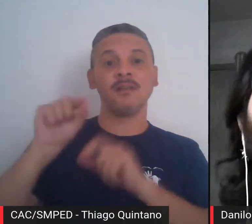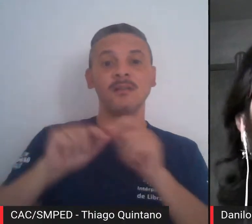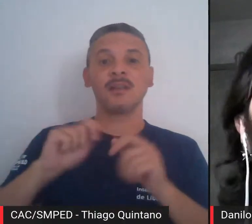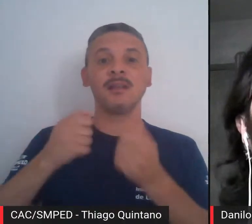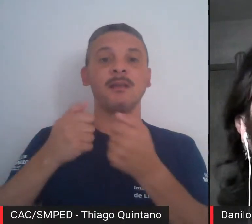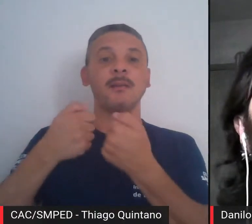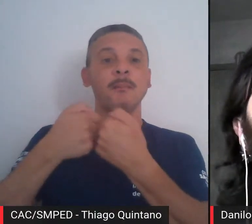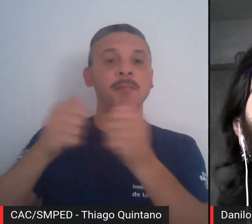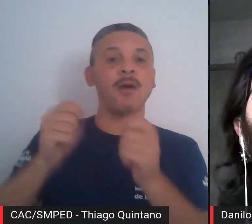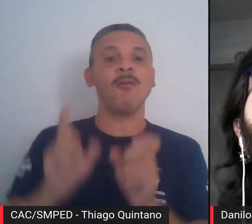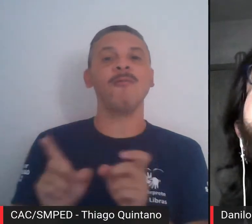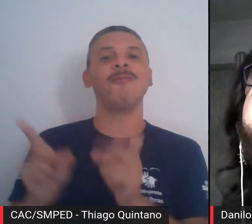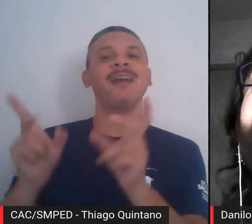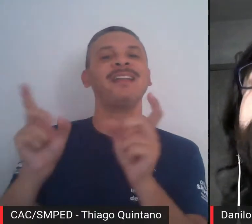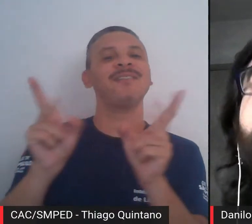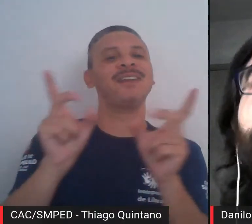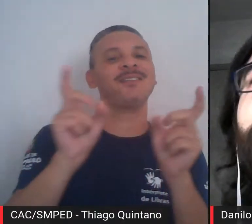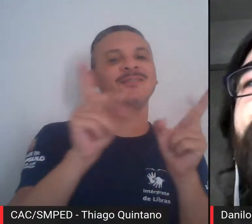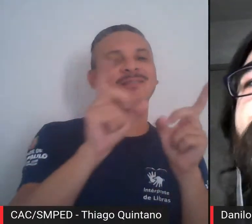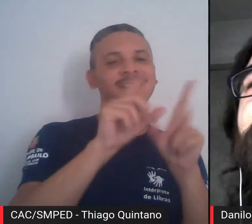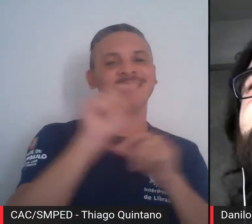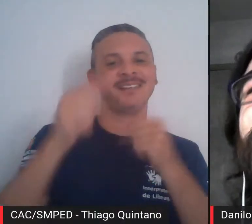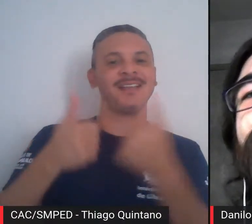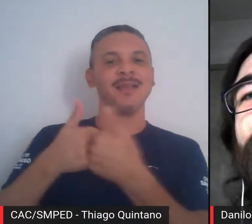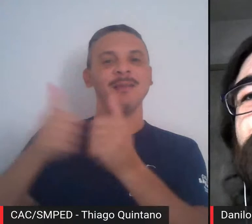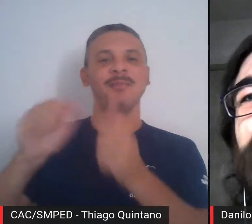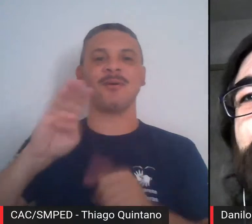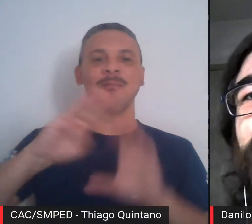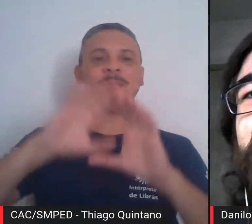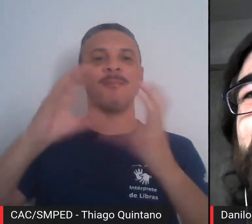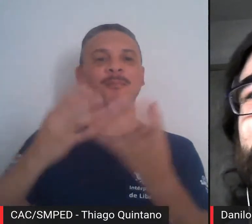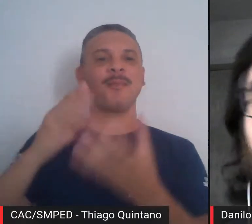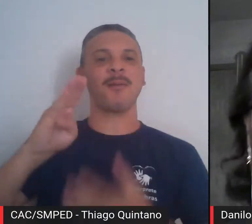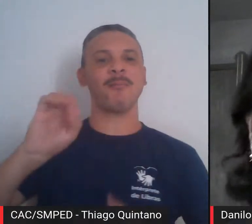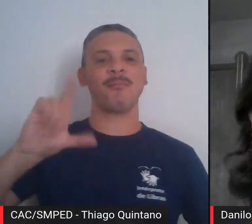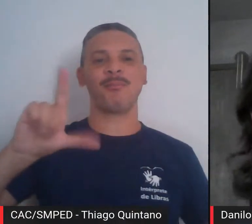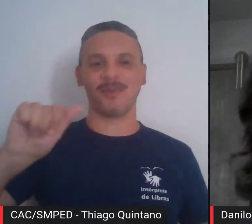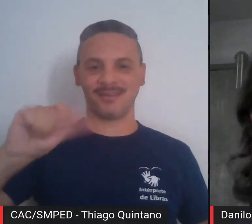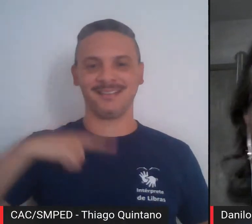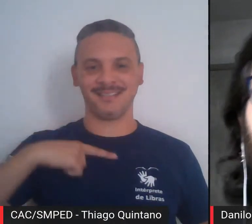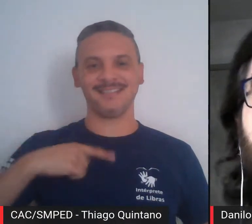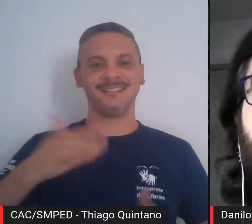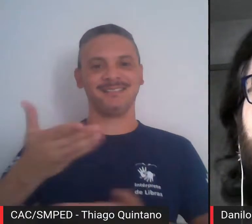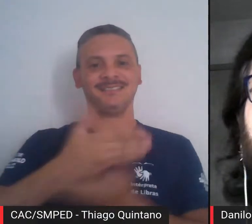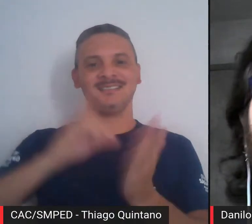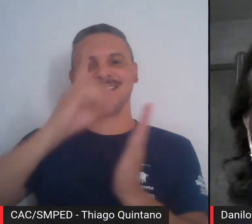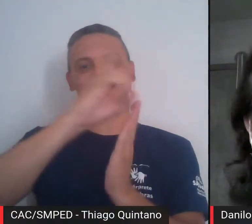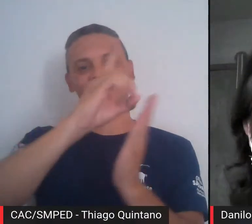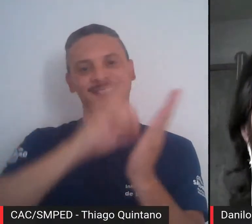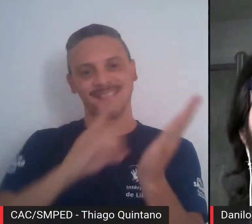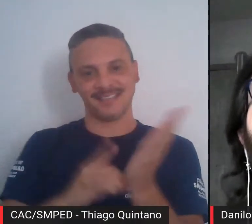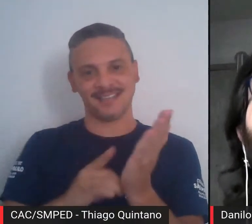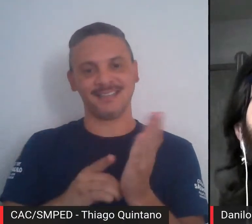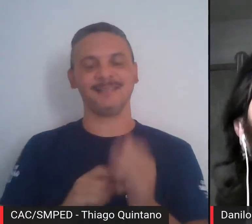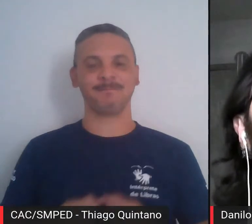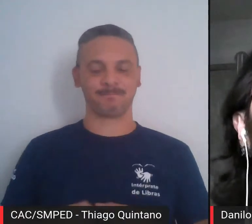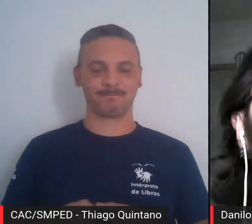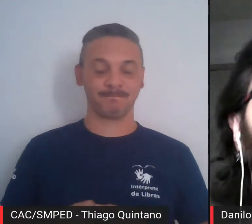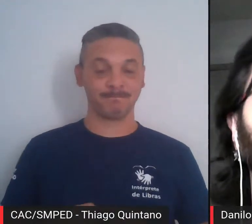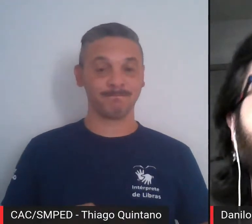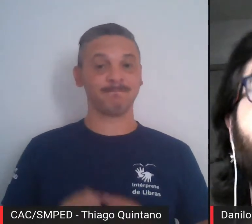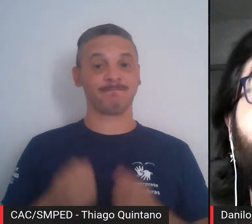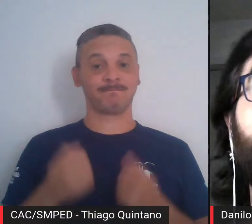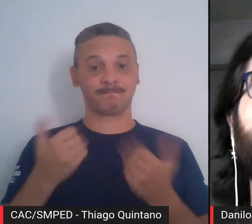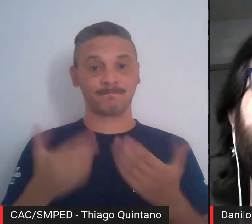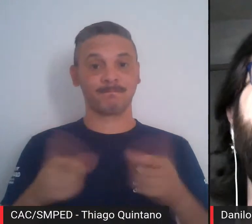depois vendê-los, nascendo assim o pão da bola e o comportilhamento da carreira de designer e padeira. Temos